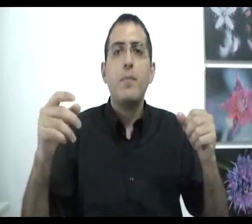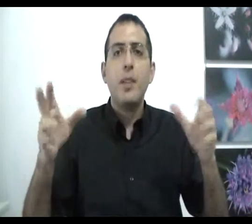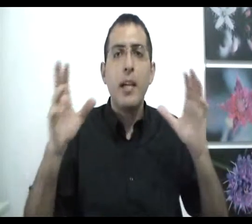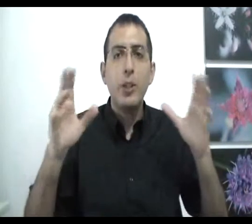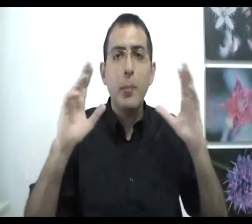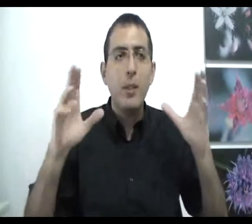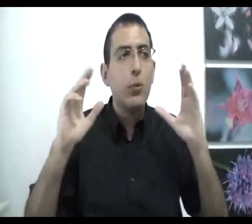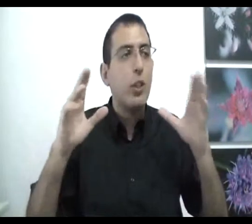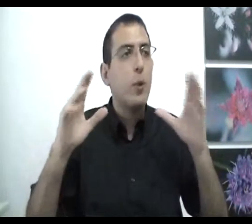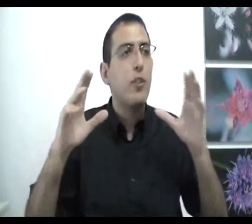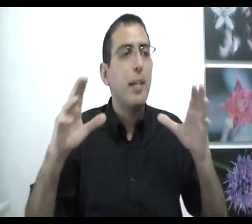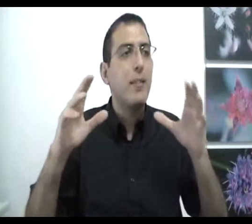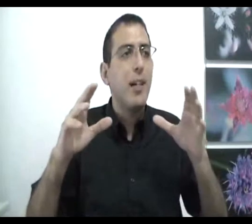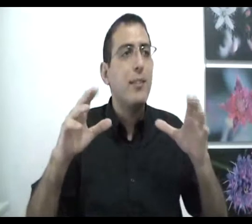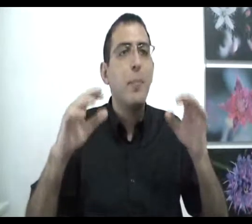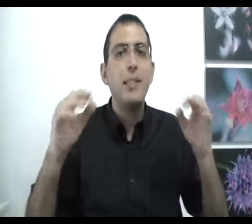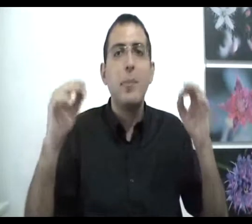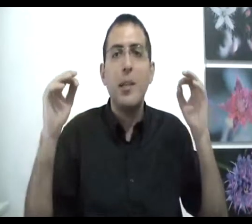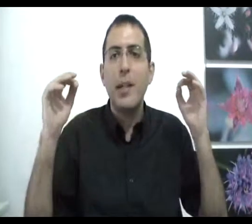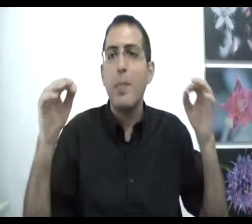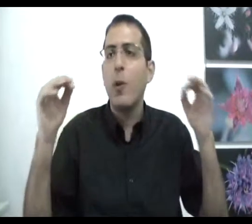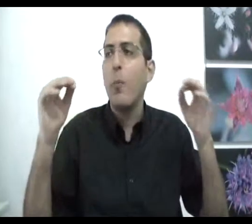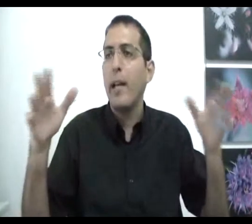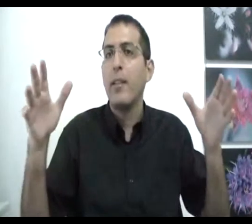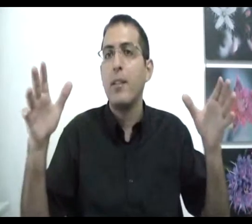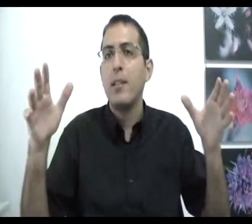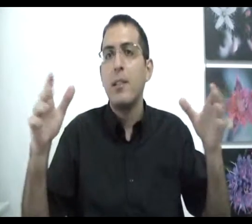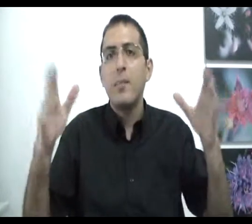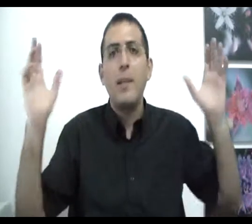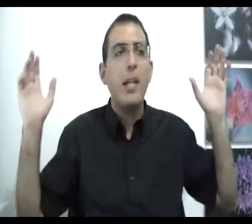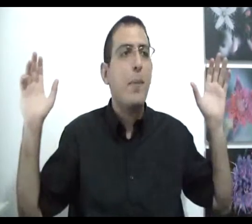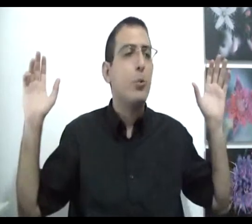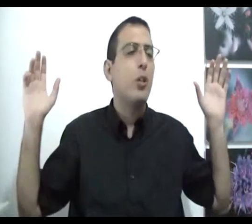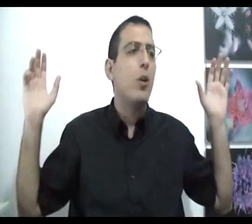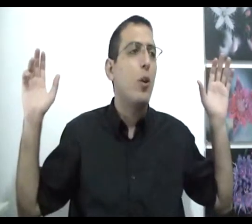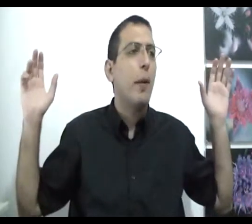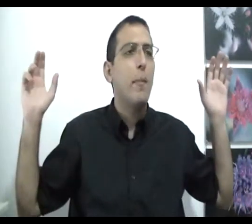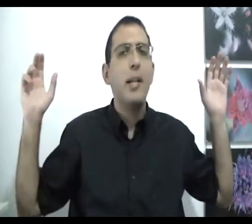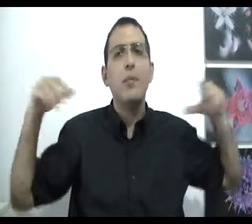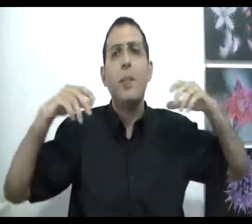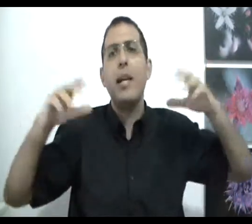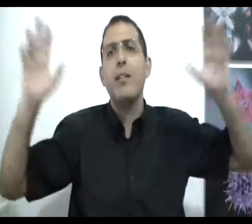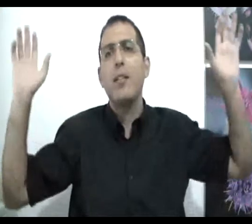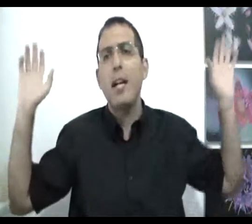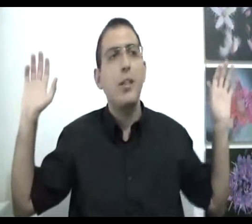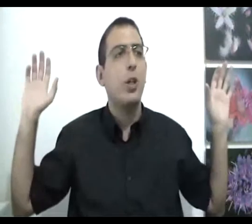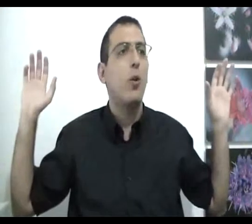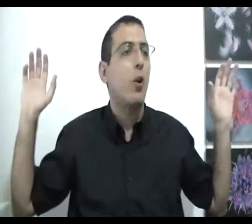אנשים בטעות כשהם חושבים על הדבר הזה הם בעצם מדמיינים מקום ריק מדמיינים משהו שחור אומרים לבינם תדמיין חלל שחור